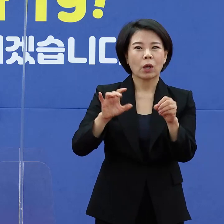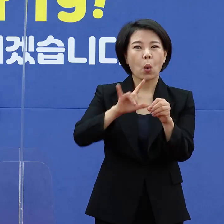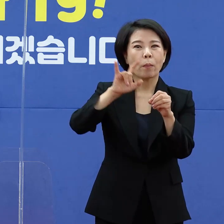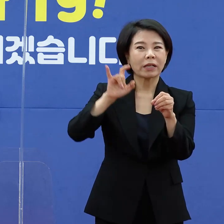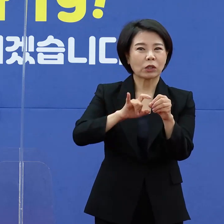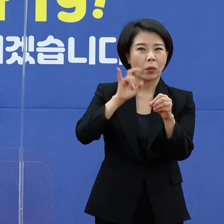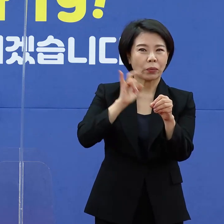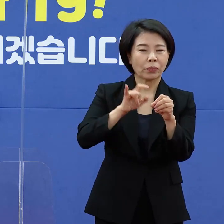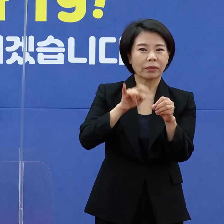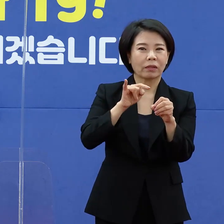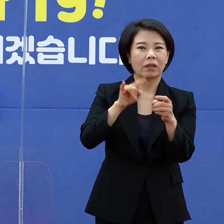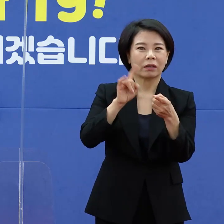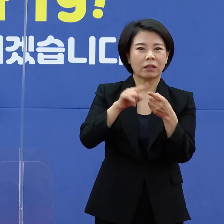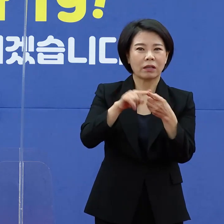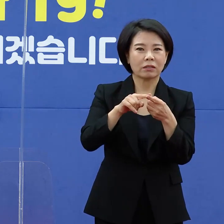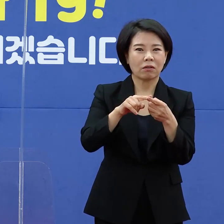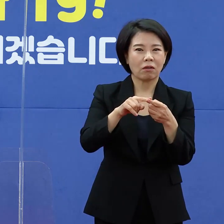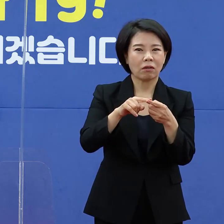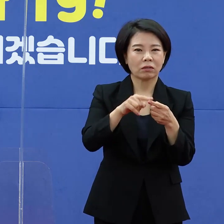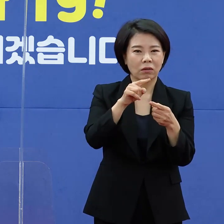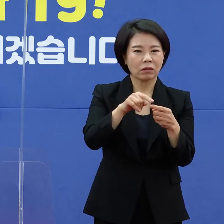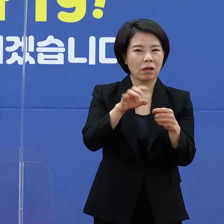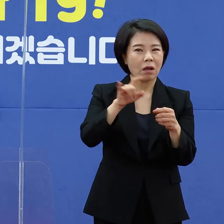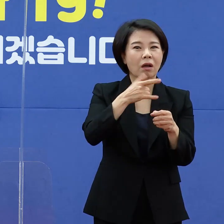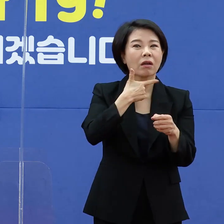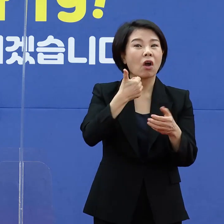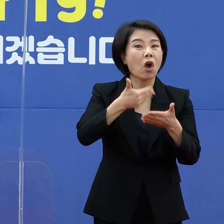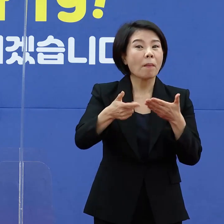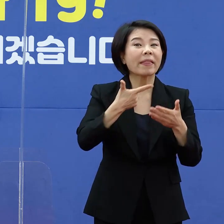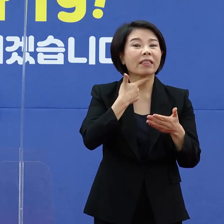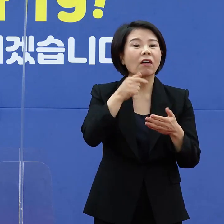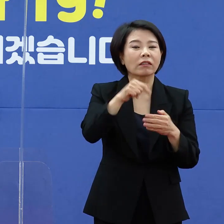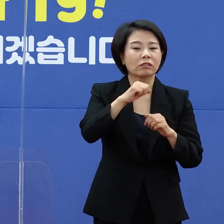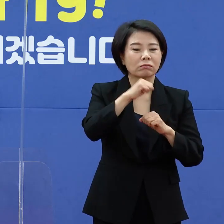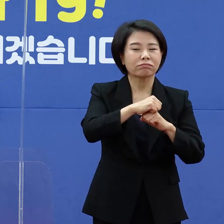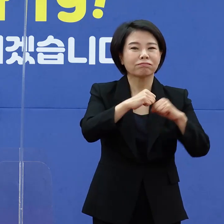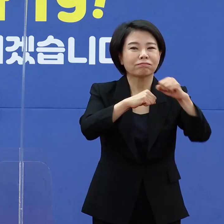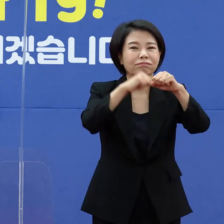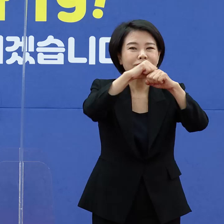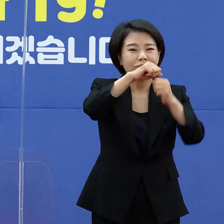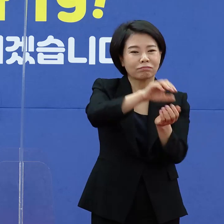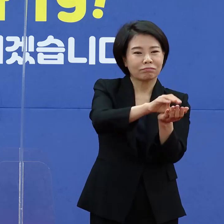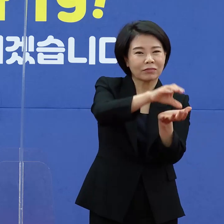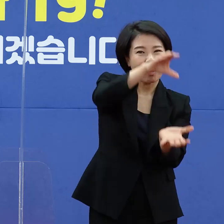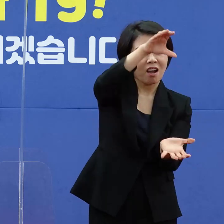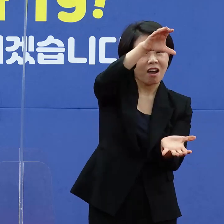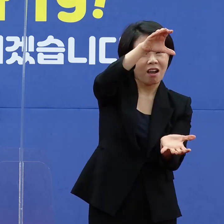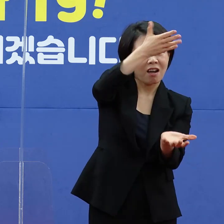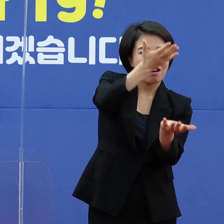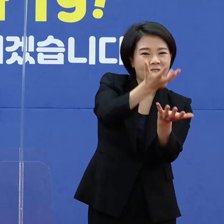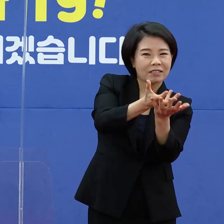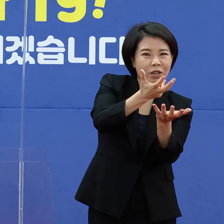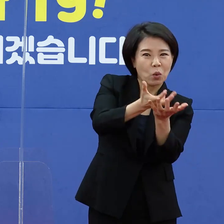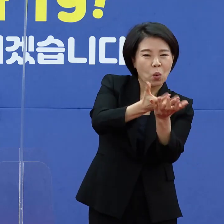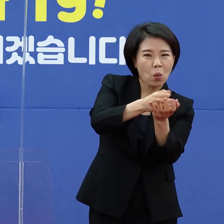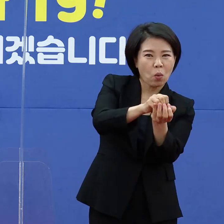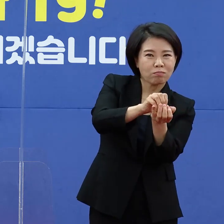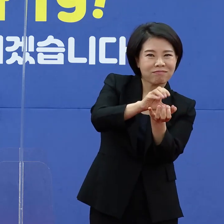축적된 경험이라든가 자료 같은 것들이 쌓여가고 있는데